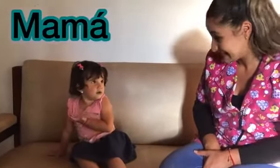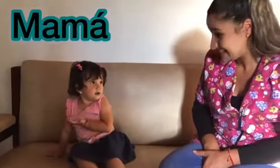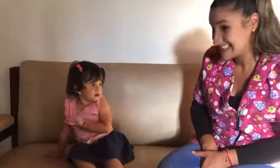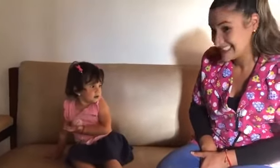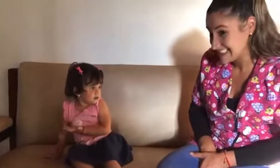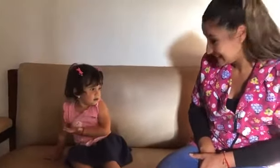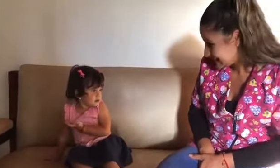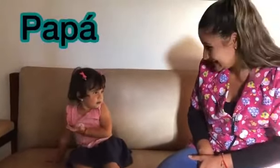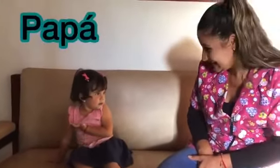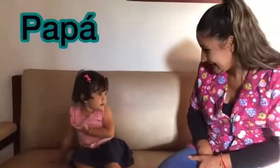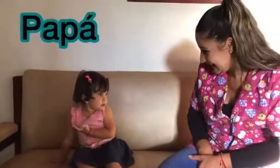Y papá.